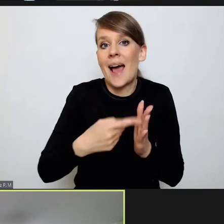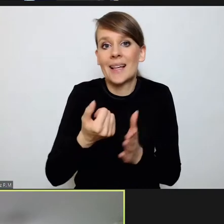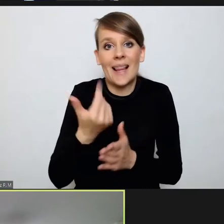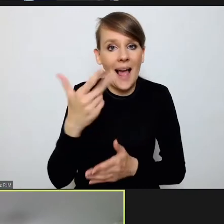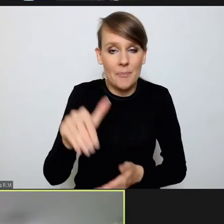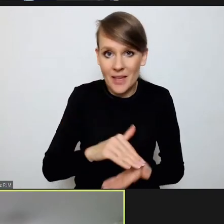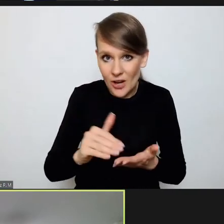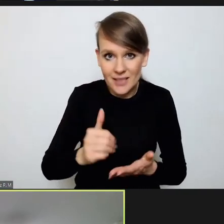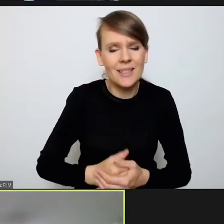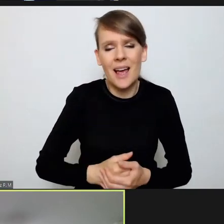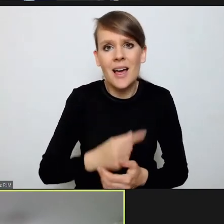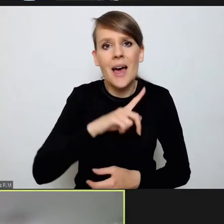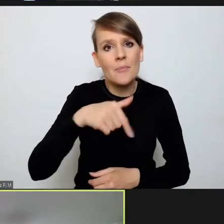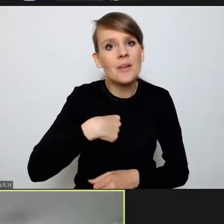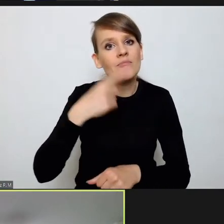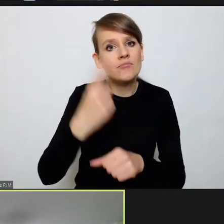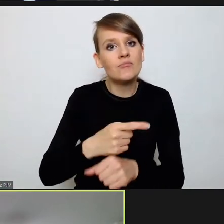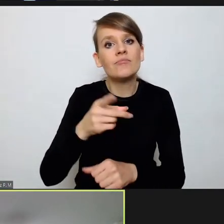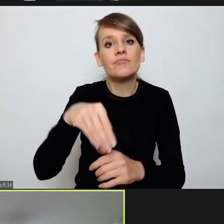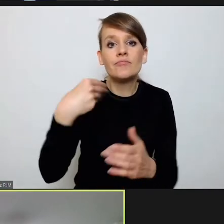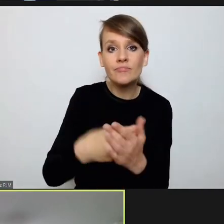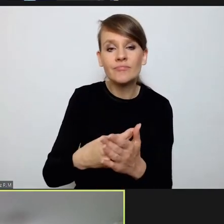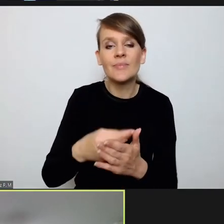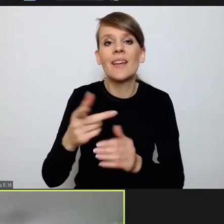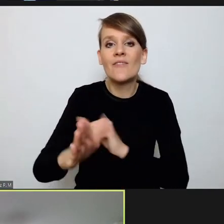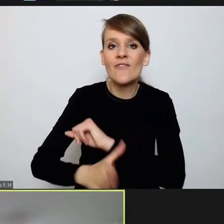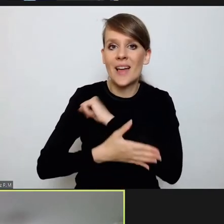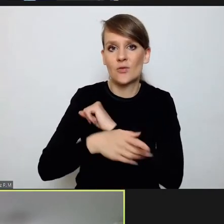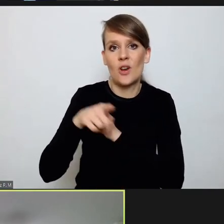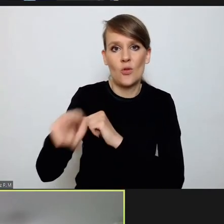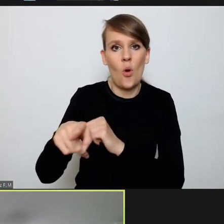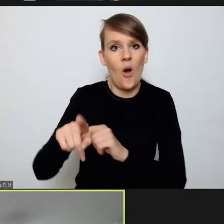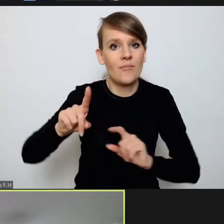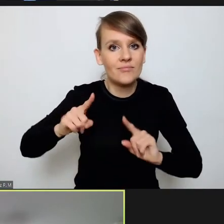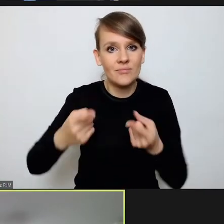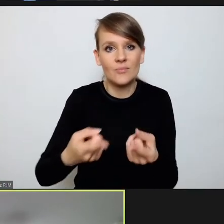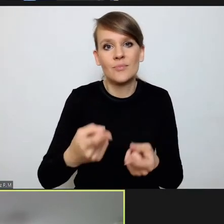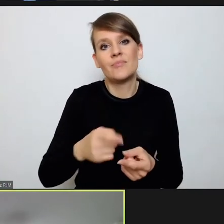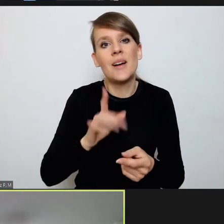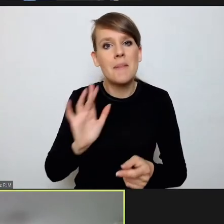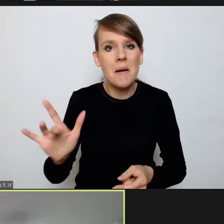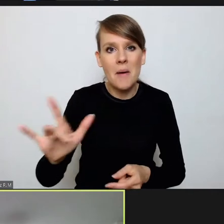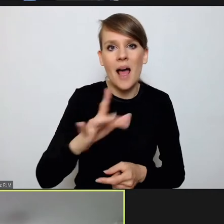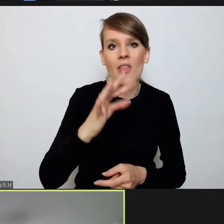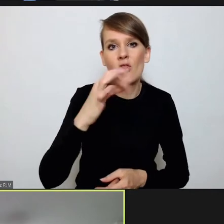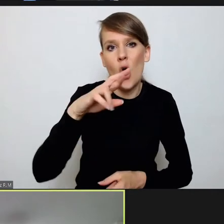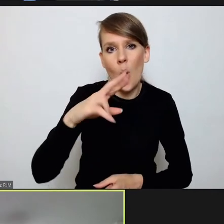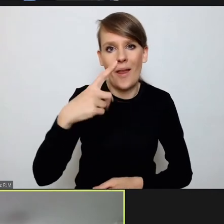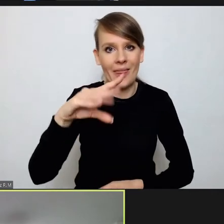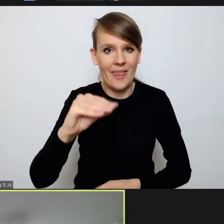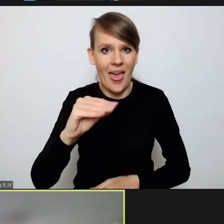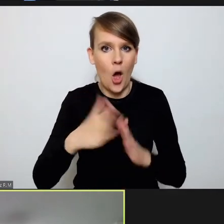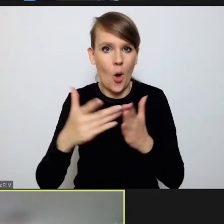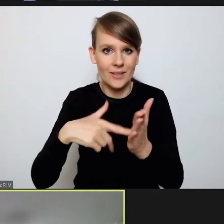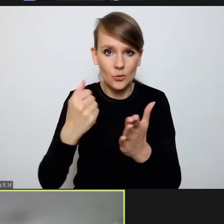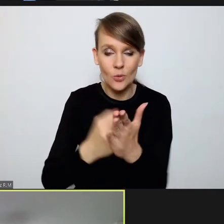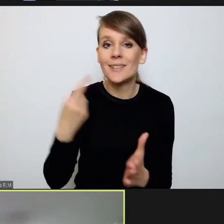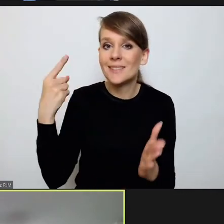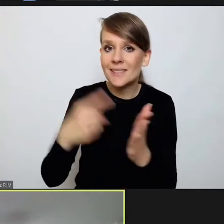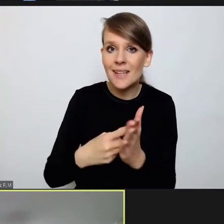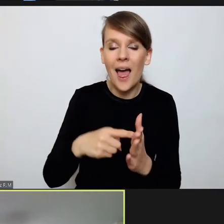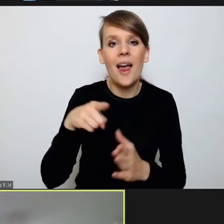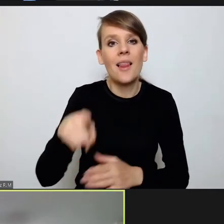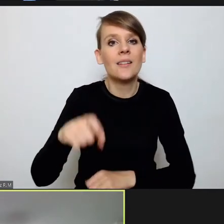inicjatywę Tour de Constitution, która przecież służy temu, żeby niezależne sądy i niezawiśli